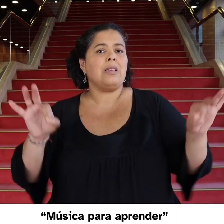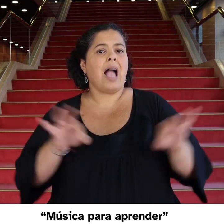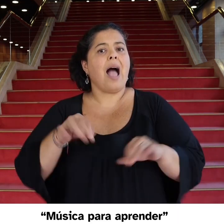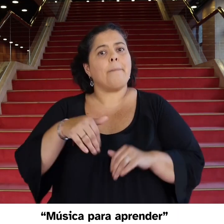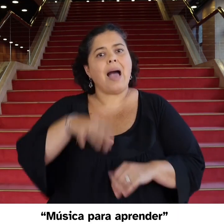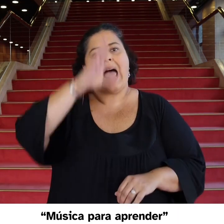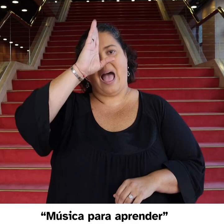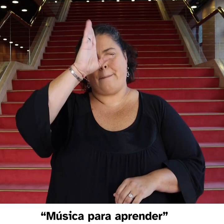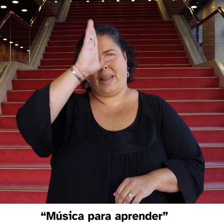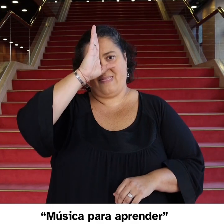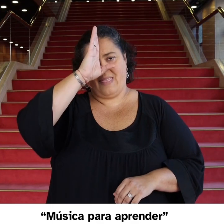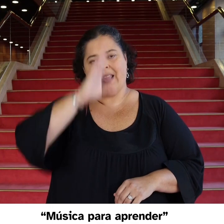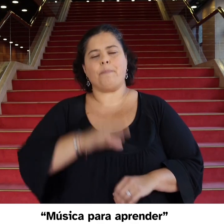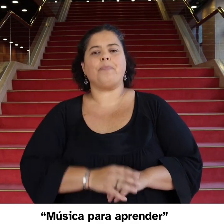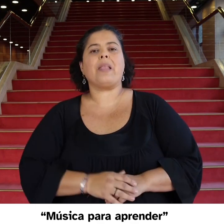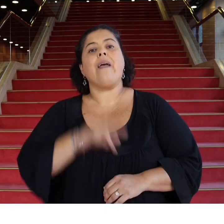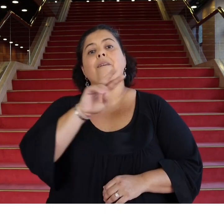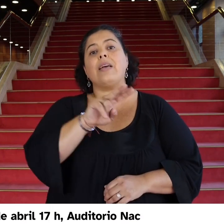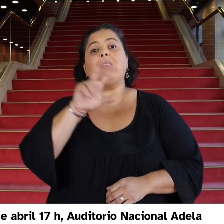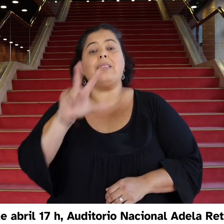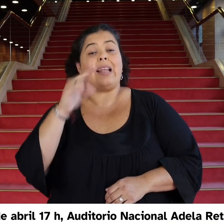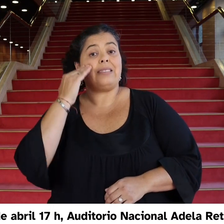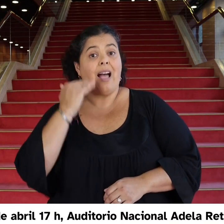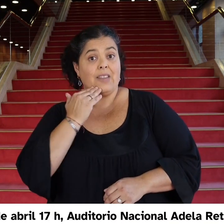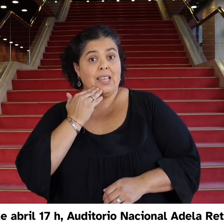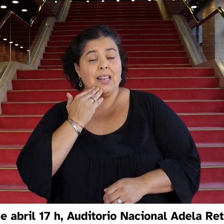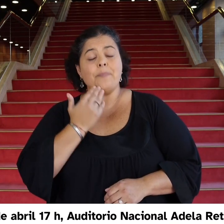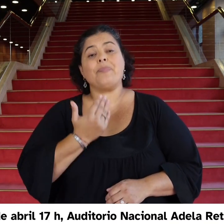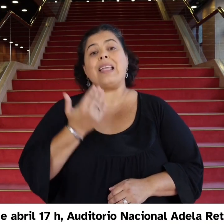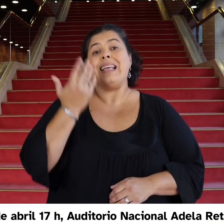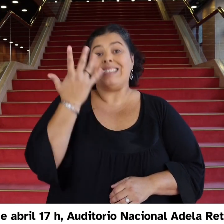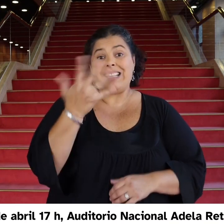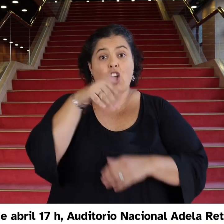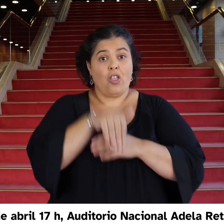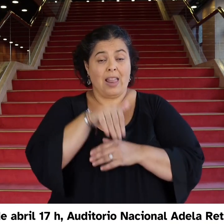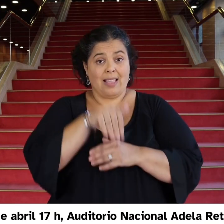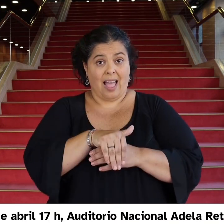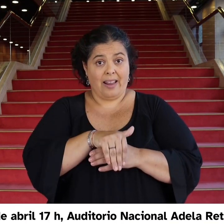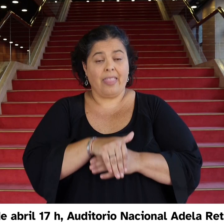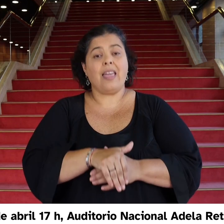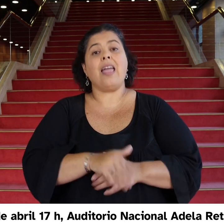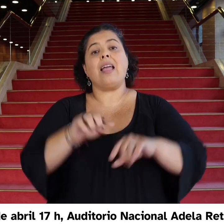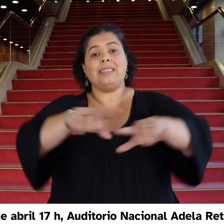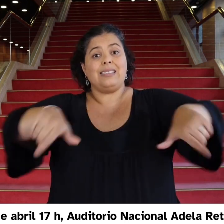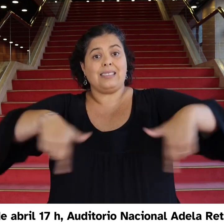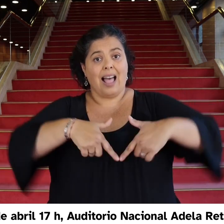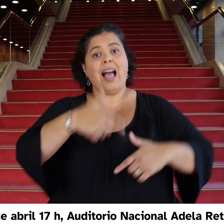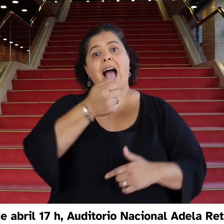Música para aprender 23 de abril, 17 horas, Auditorio Nacional Adela Reta